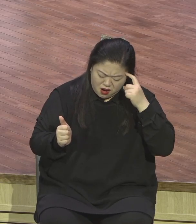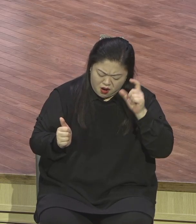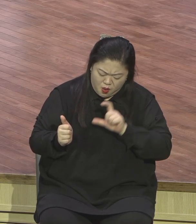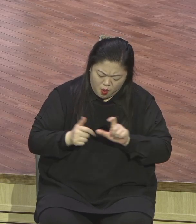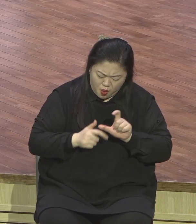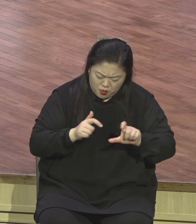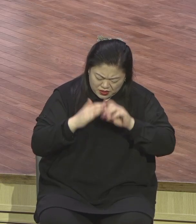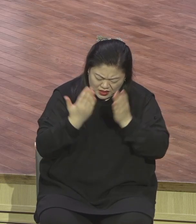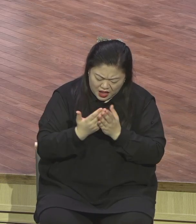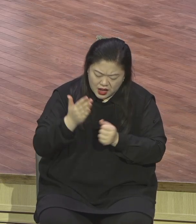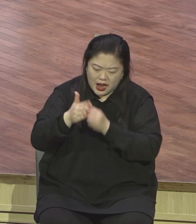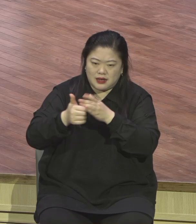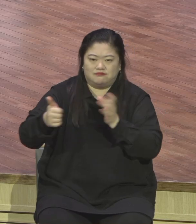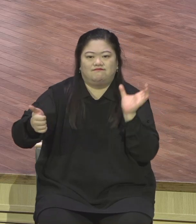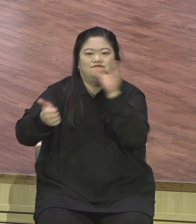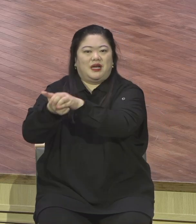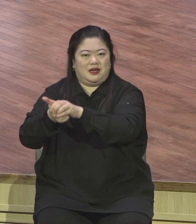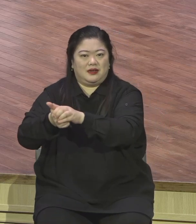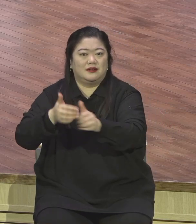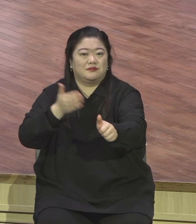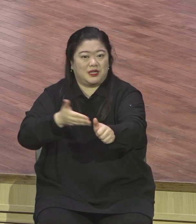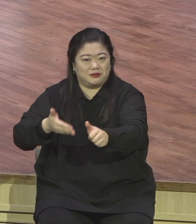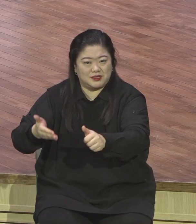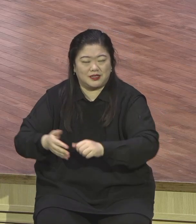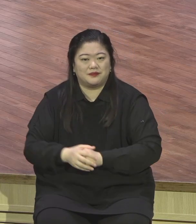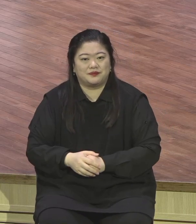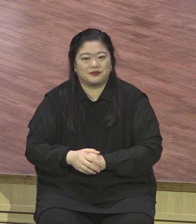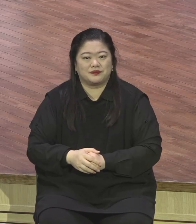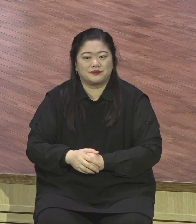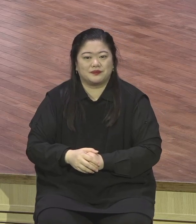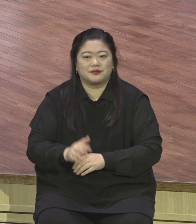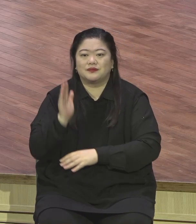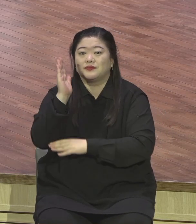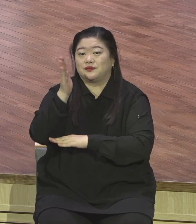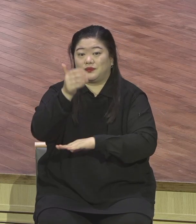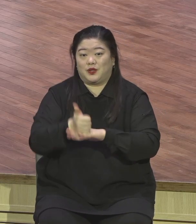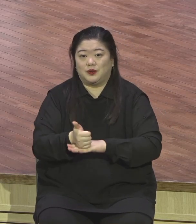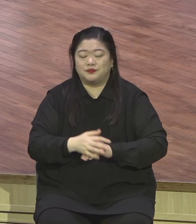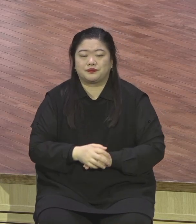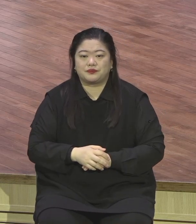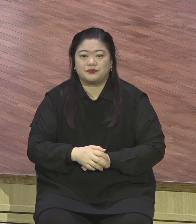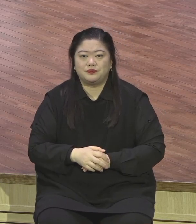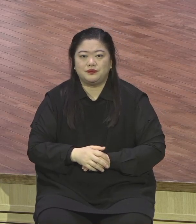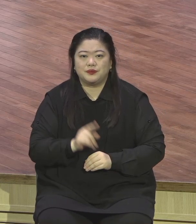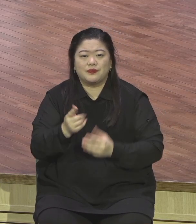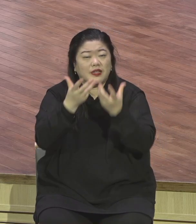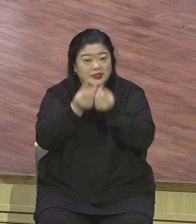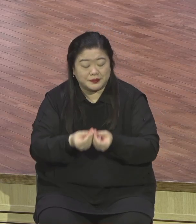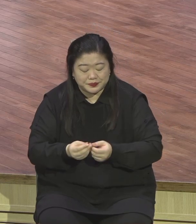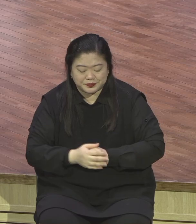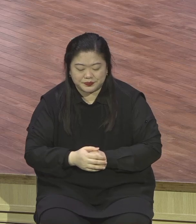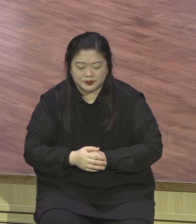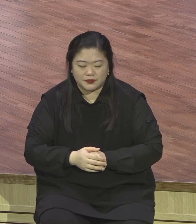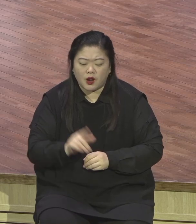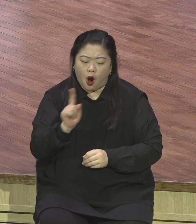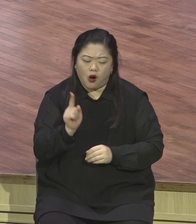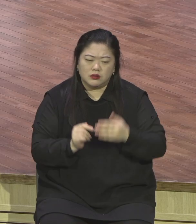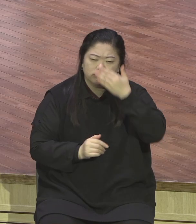결론입니다. 한 어린 한 젊은 청년이 인생을 많이 산 노인에게